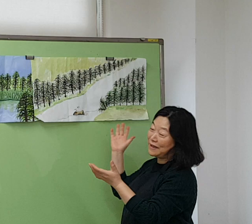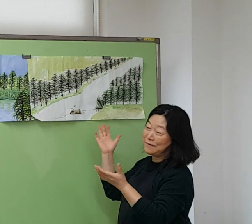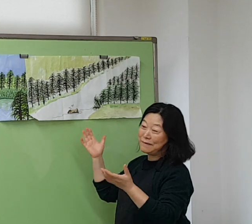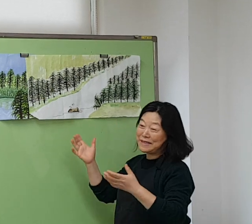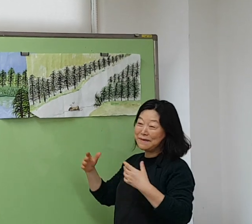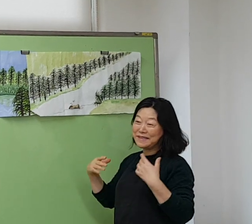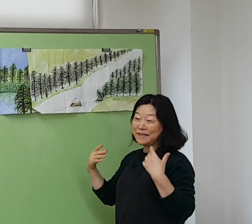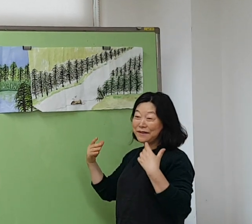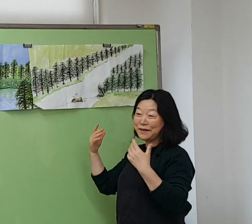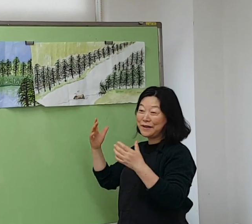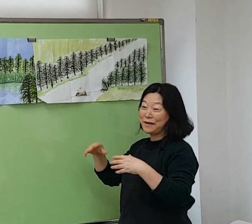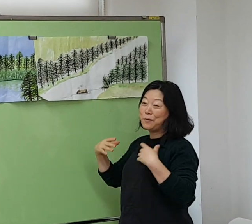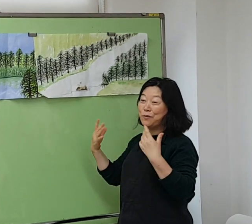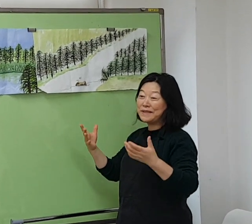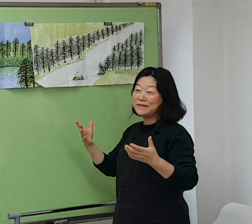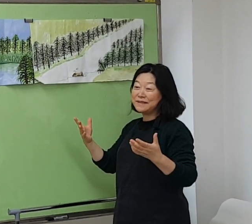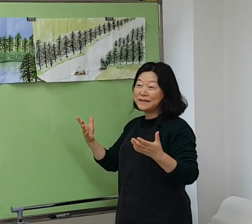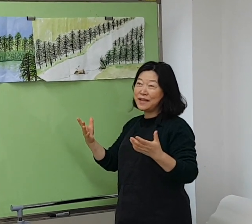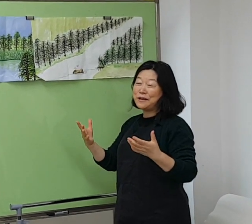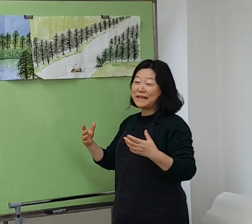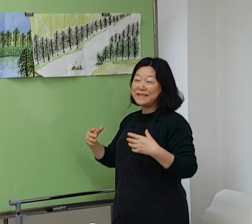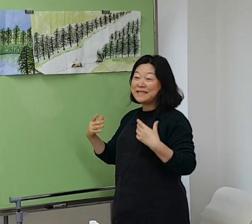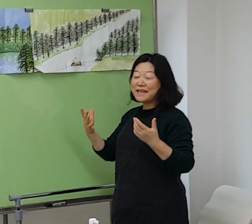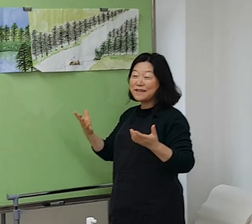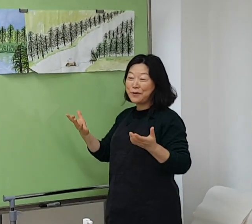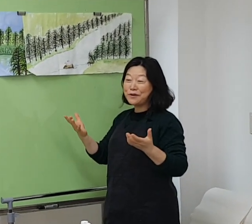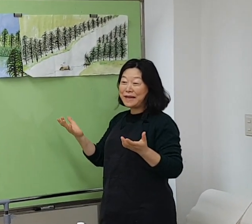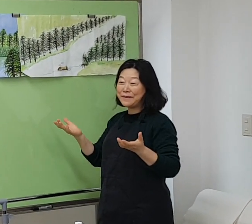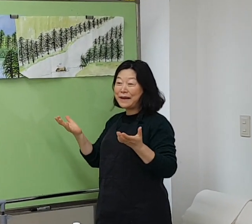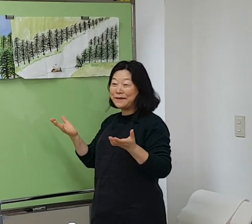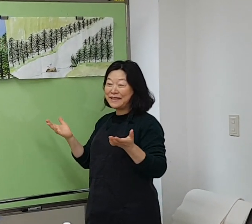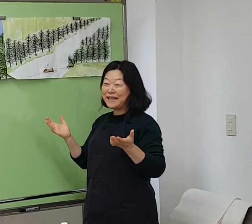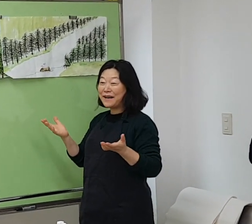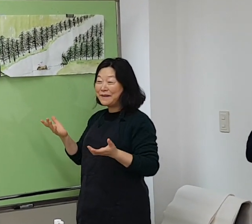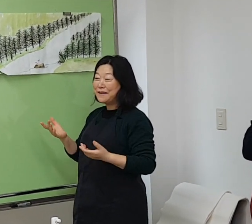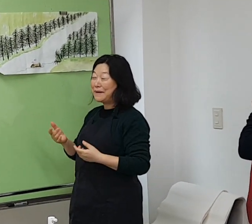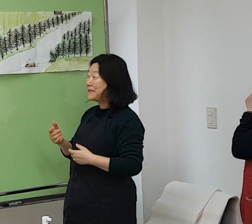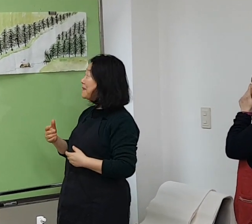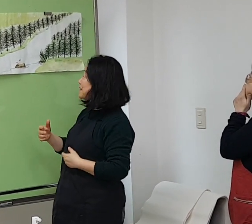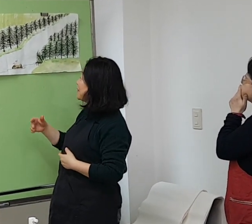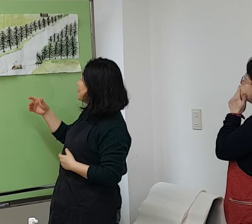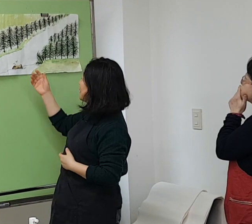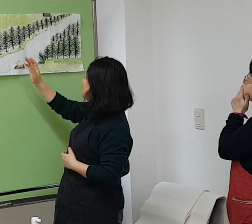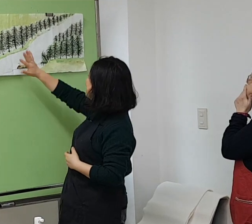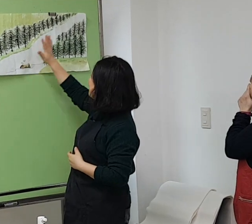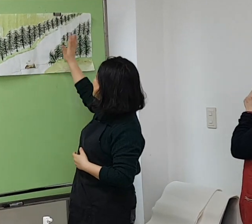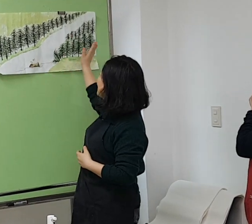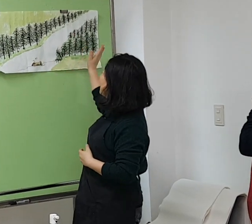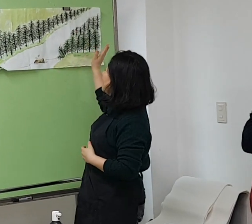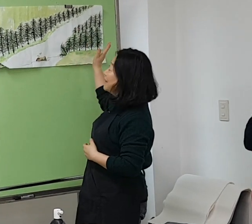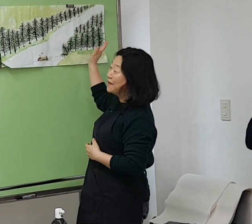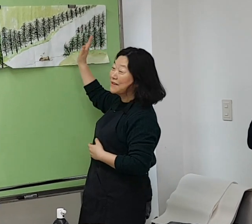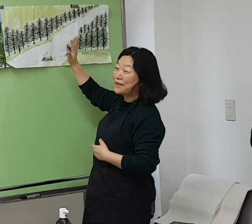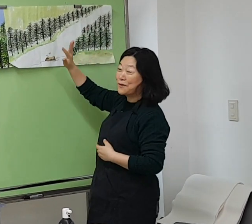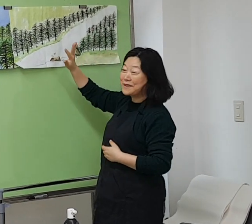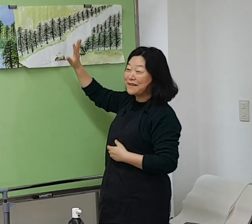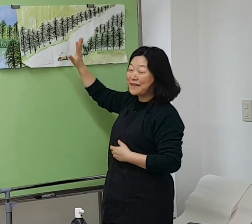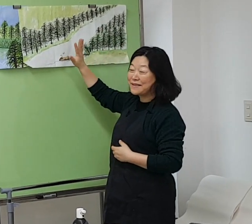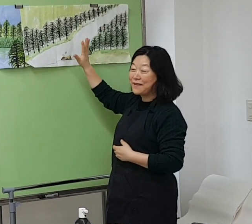말씀하시게 되면 이게 봄에 새로 나는 색상을 표현하면 된다 말씀하지 않고 전반적으로 제가 연한 녹색을 해서